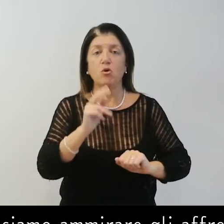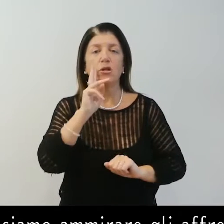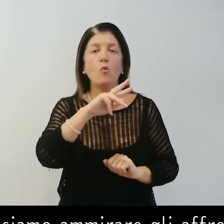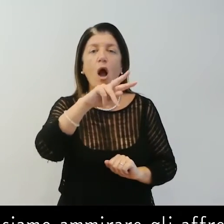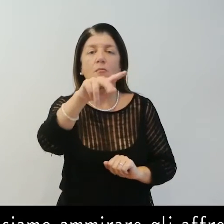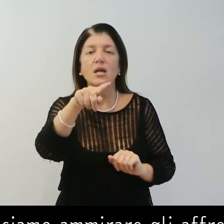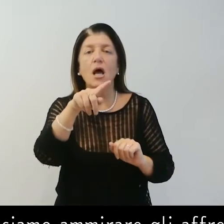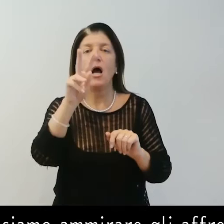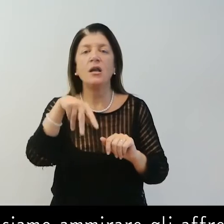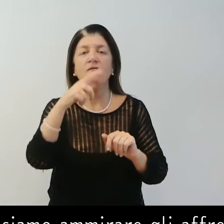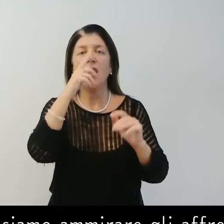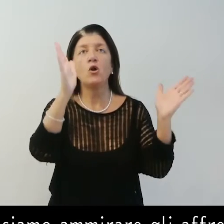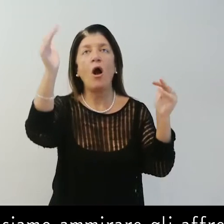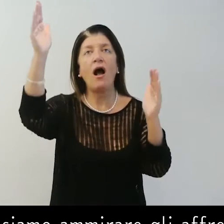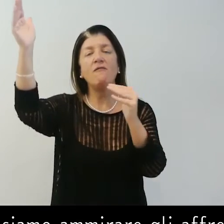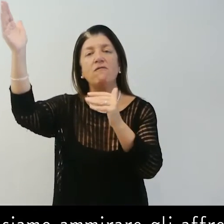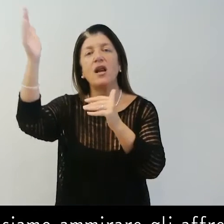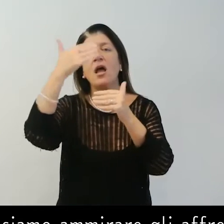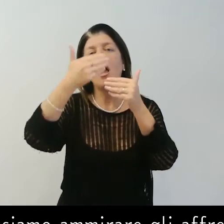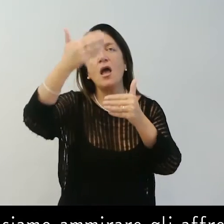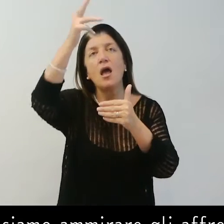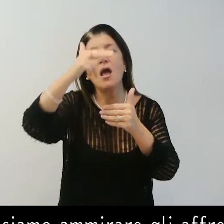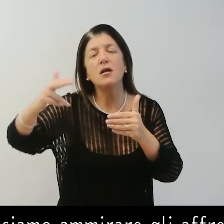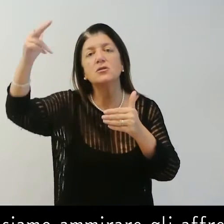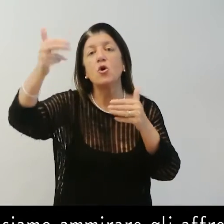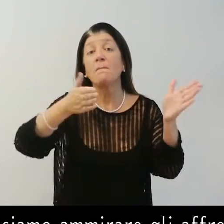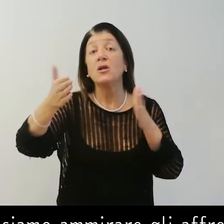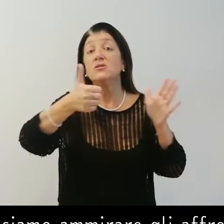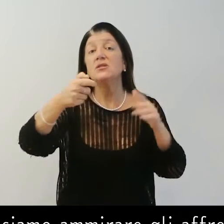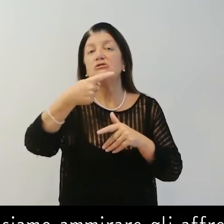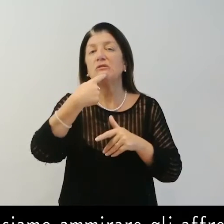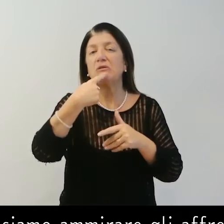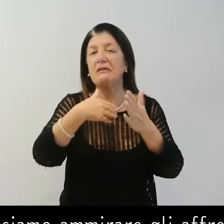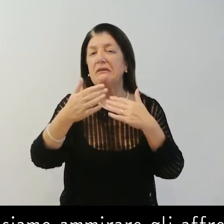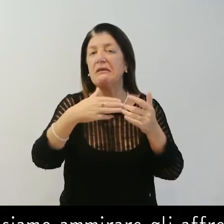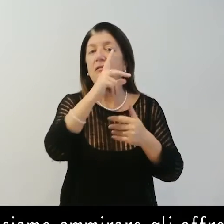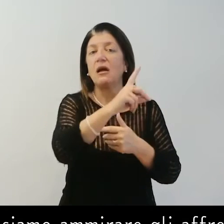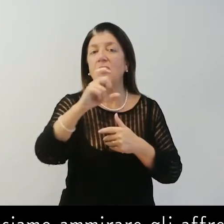qui possiamo ammirare gli affresti seicenteschi di Daniele Crespi